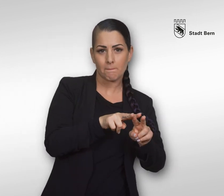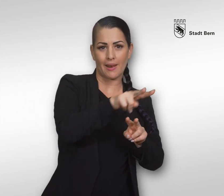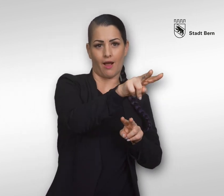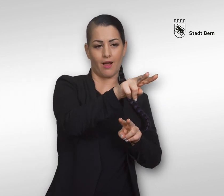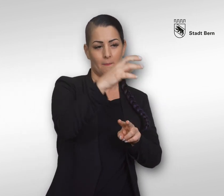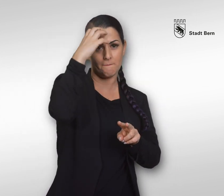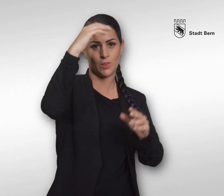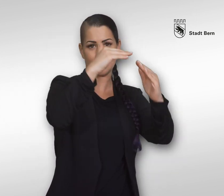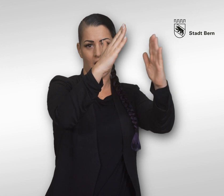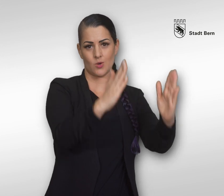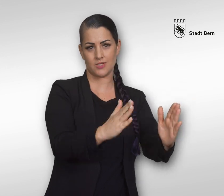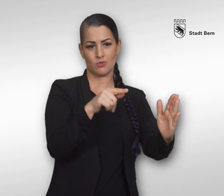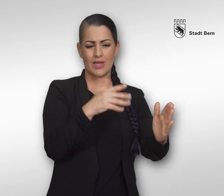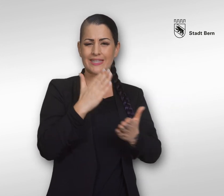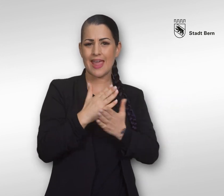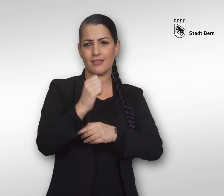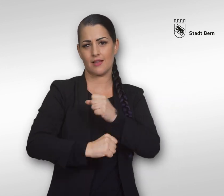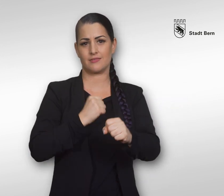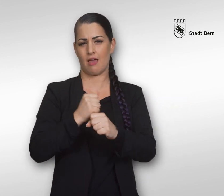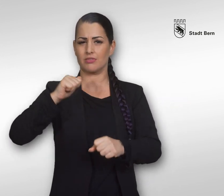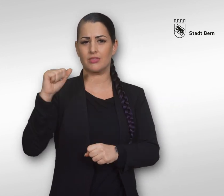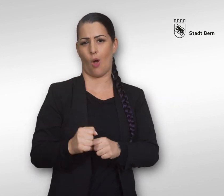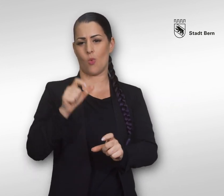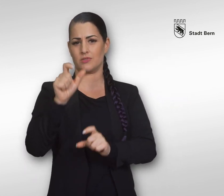zieht jedes Jahr tausende Badende und Sonnenhungrige an.